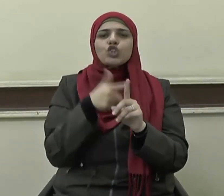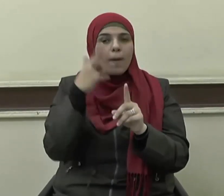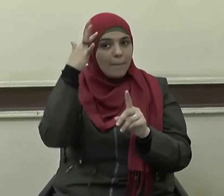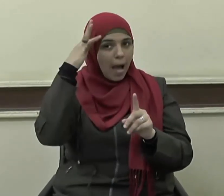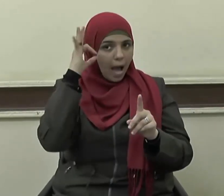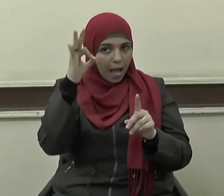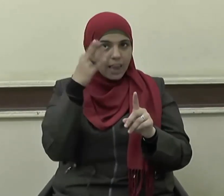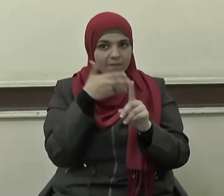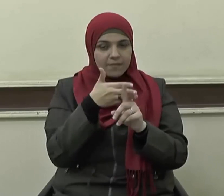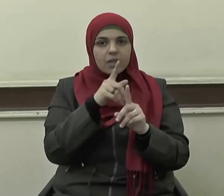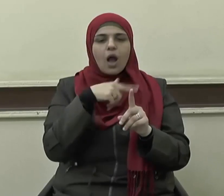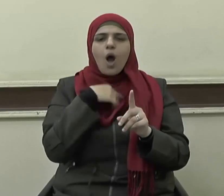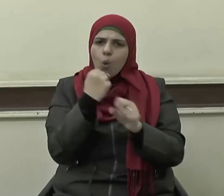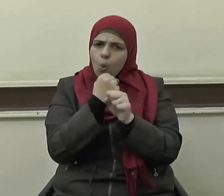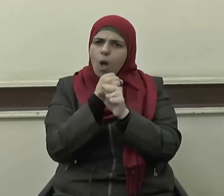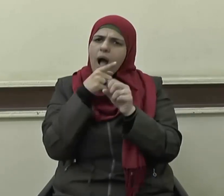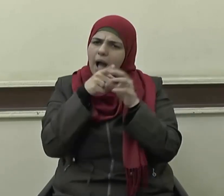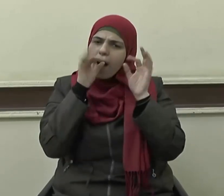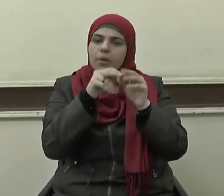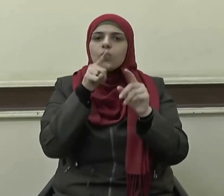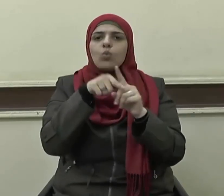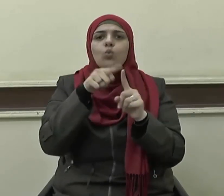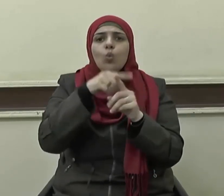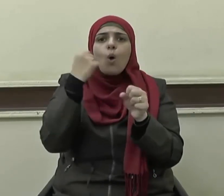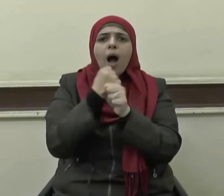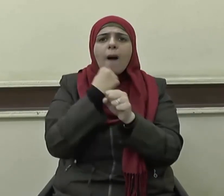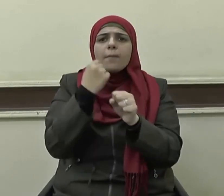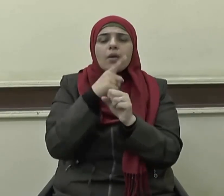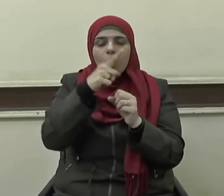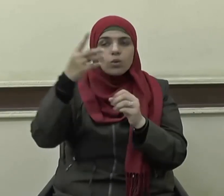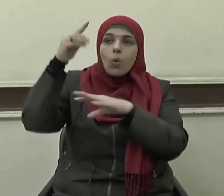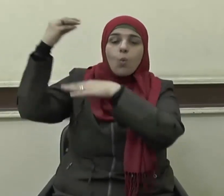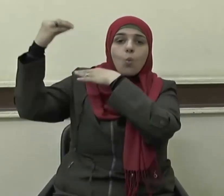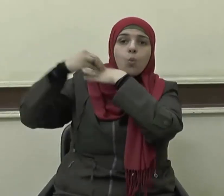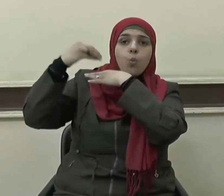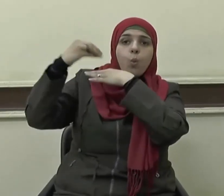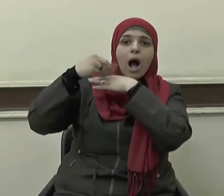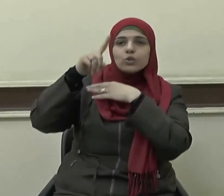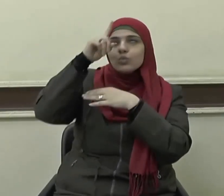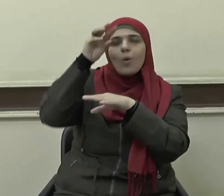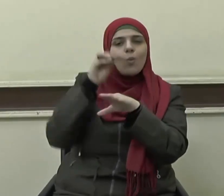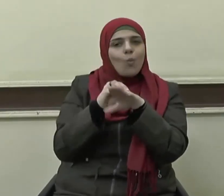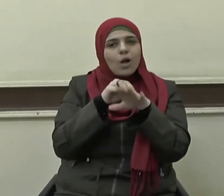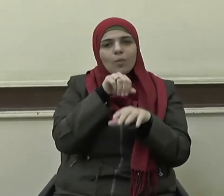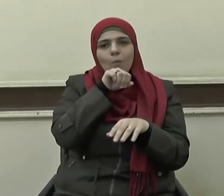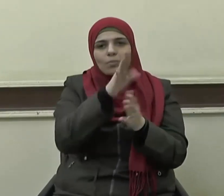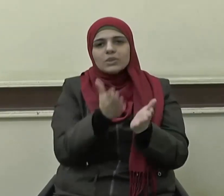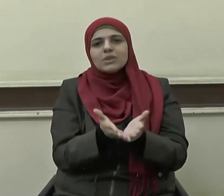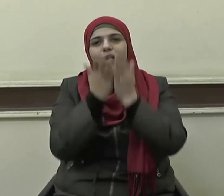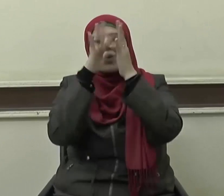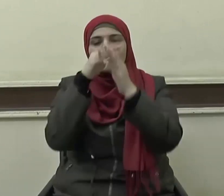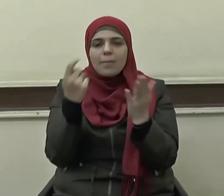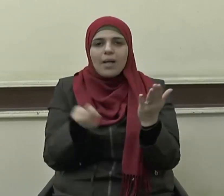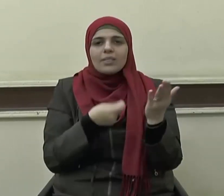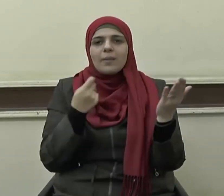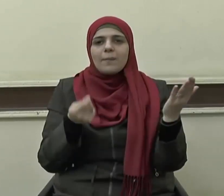لا نتهمك وقد كنت تكتب الوحي لرسول الله صلى الله عليه وسلم فتتبع